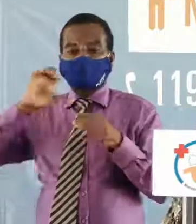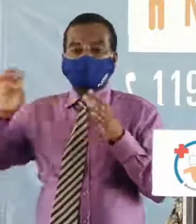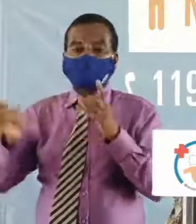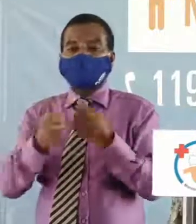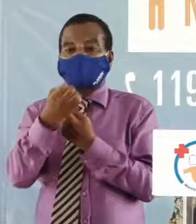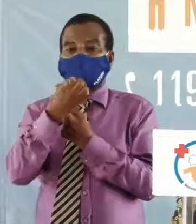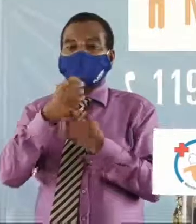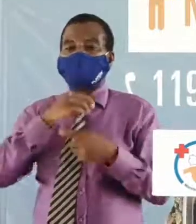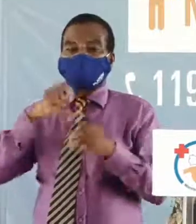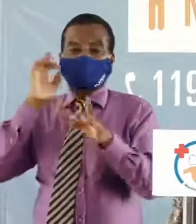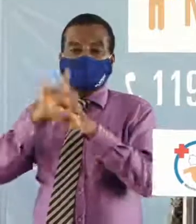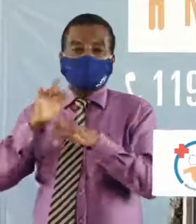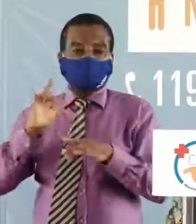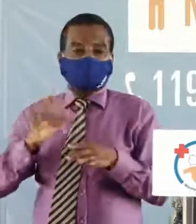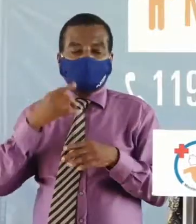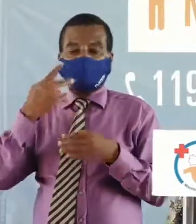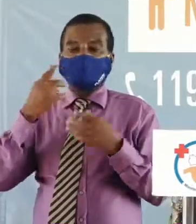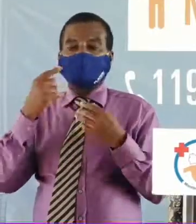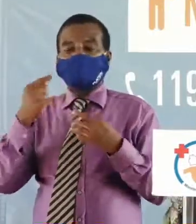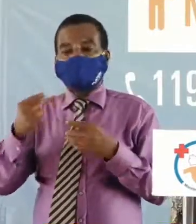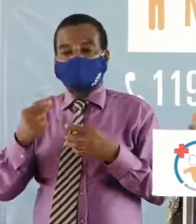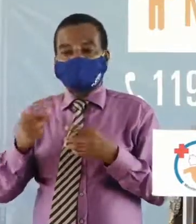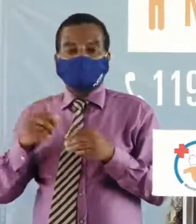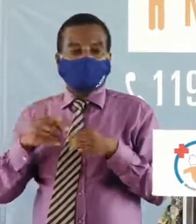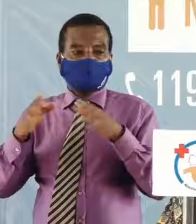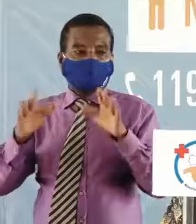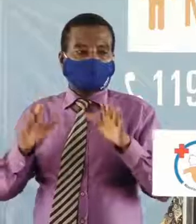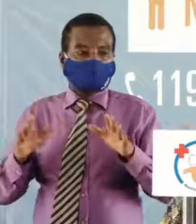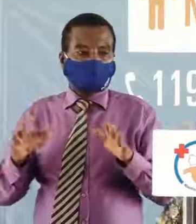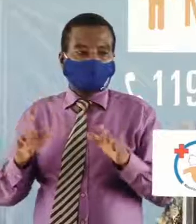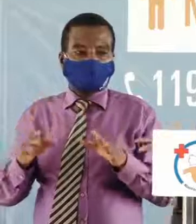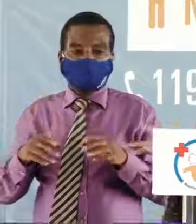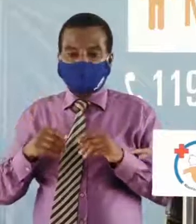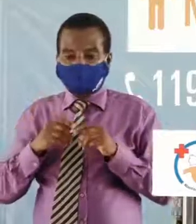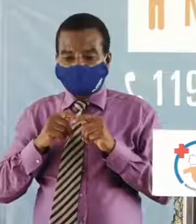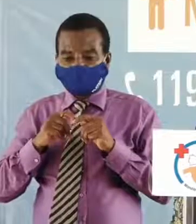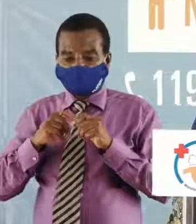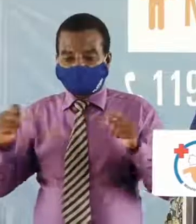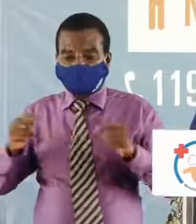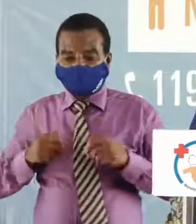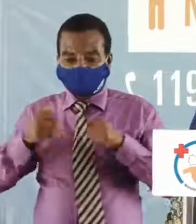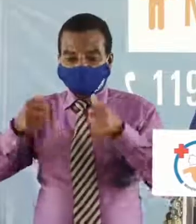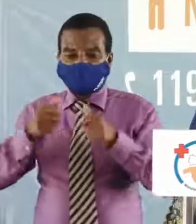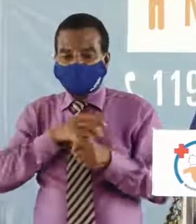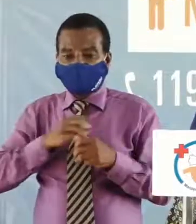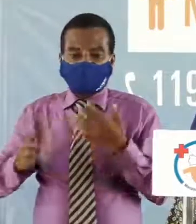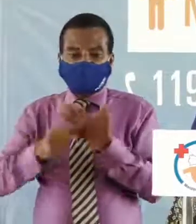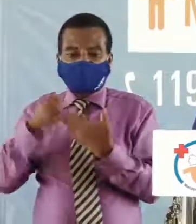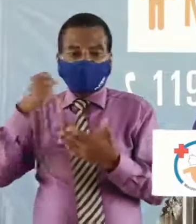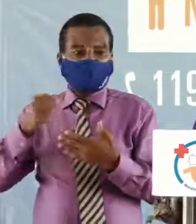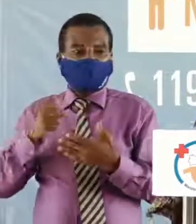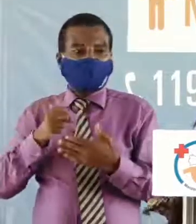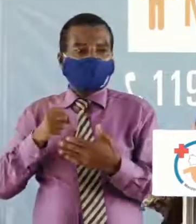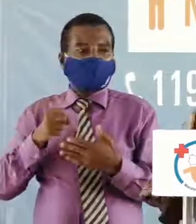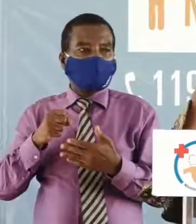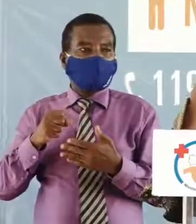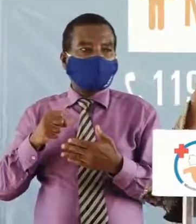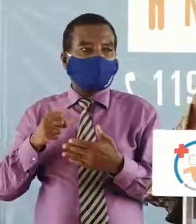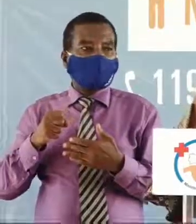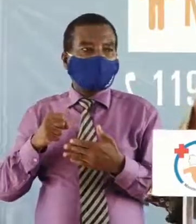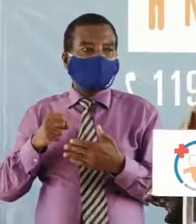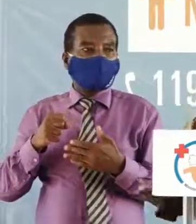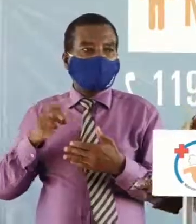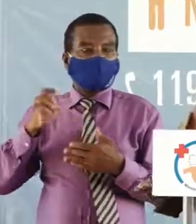justement de nous contaminer voilà un peu comment ça se propage c'est très rapide et c'est très simple à la fois ou alors quelqu'un comme on dit pourquoi on dit